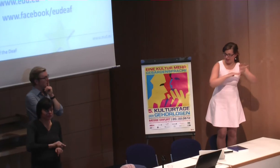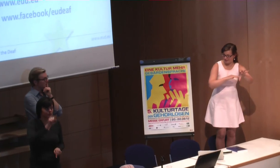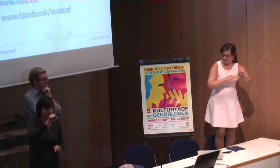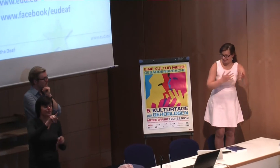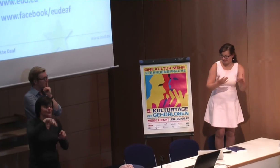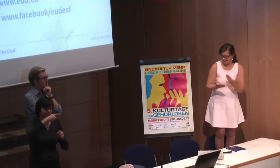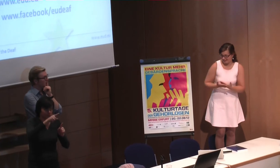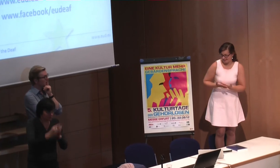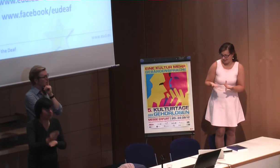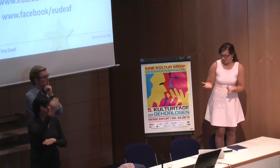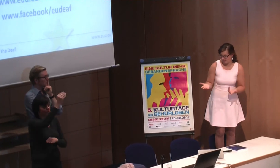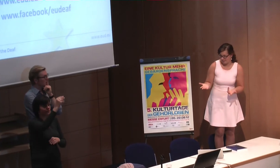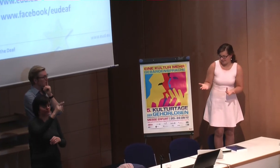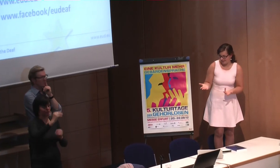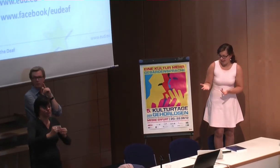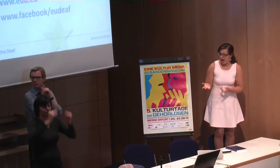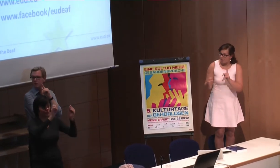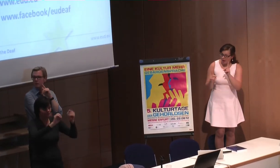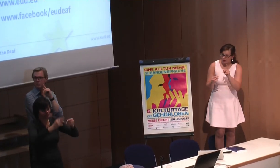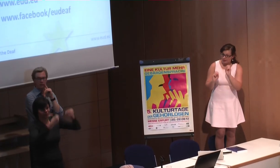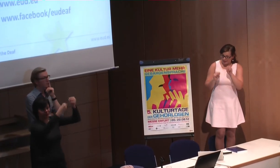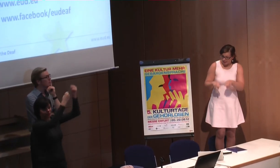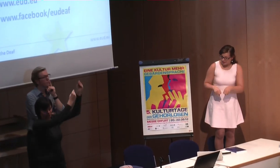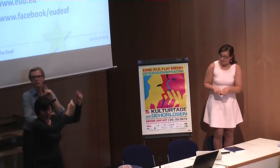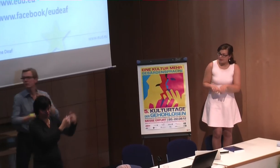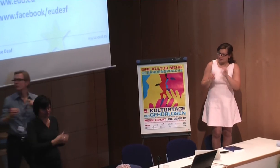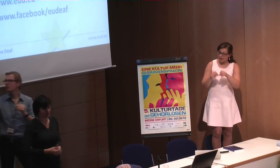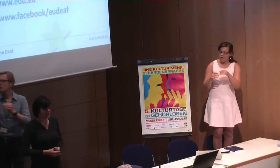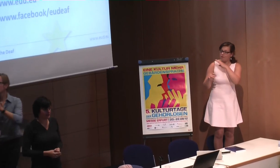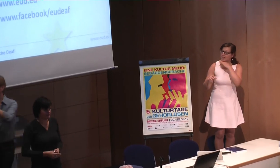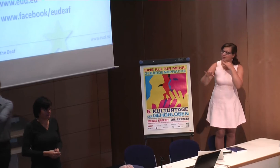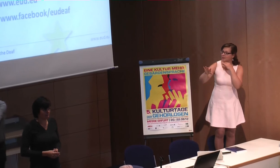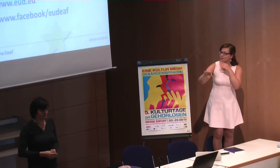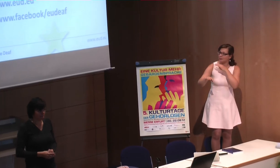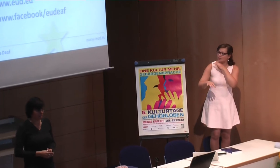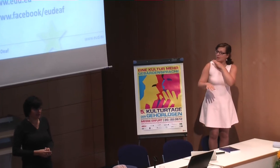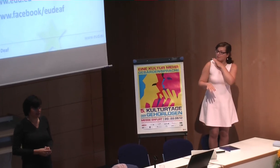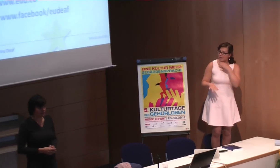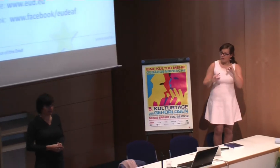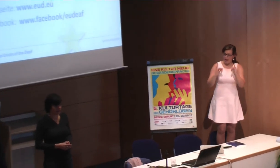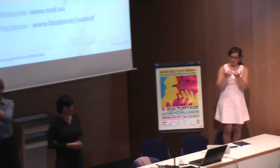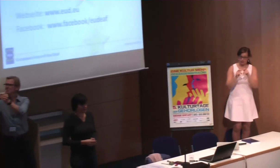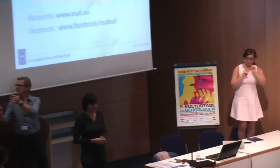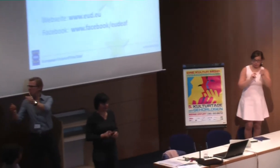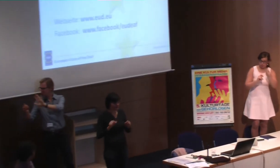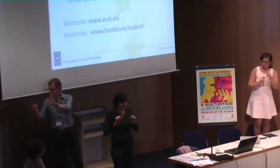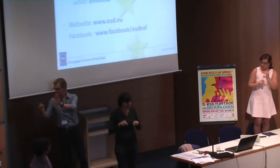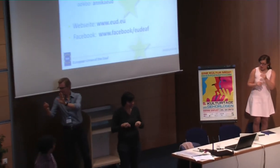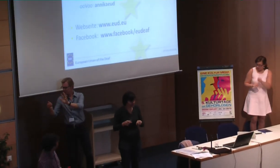das ist eben, also Bildung ist ja Ländersache und insofern hat man diese Möglichkeit nur auf Ländergesetze. Das kann man natürlich tun, also wenn viele Eltern